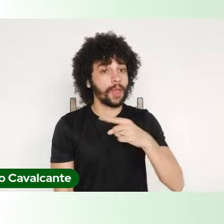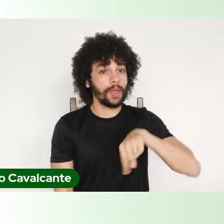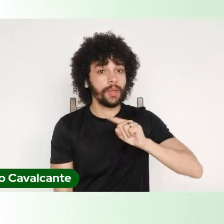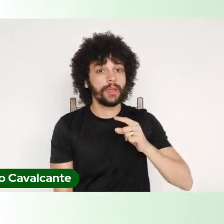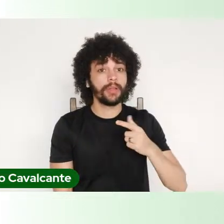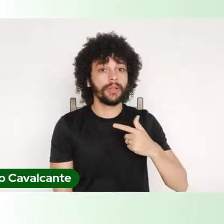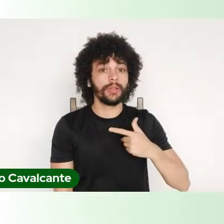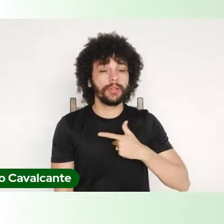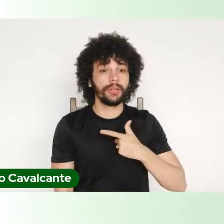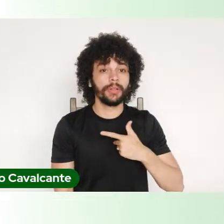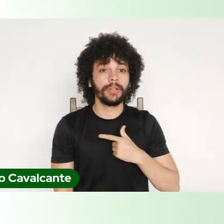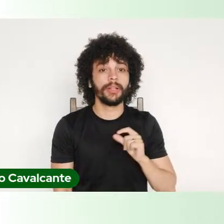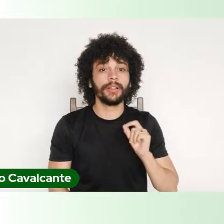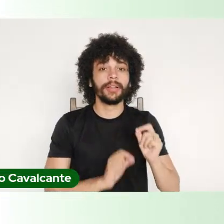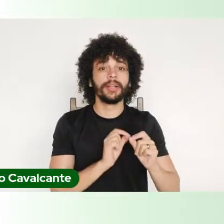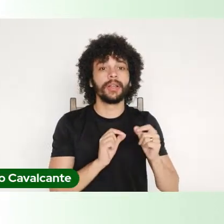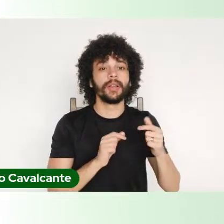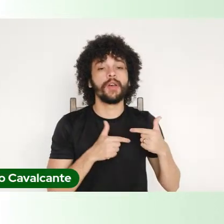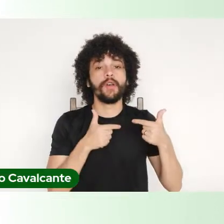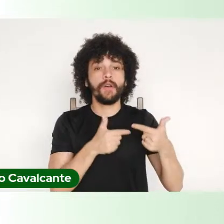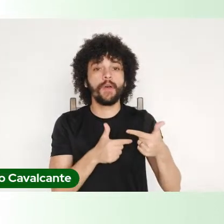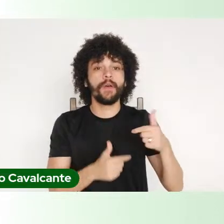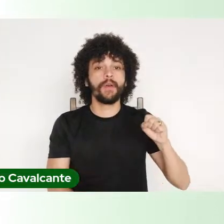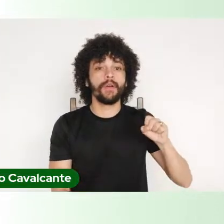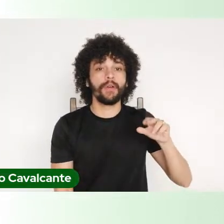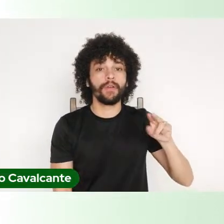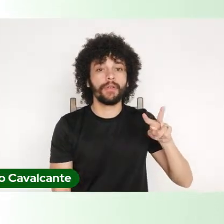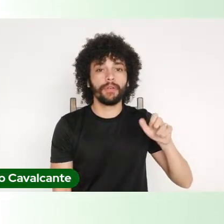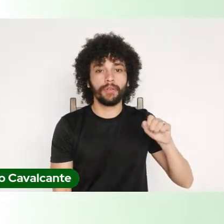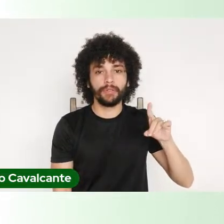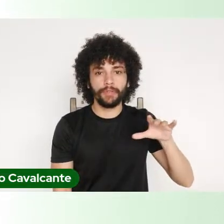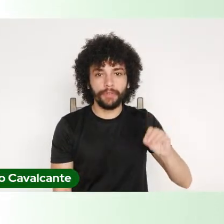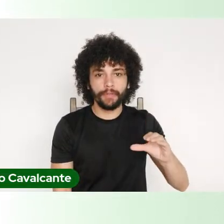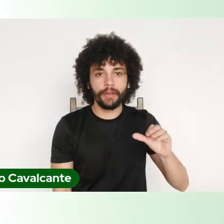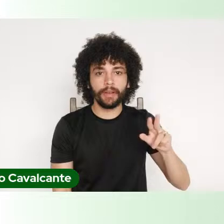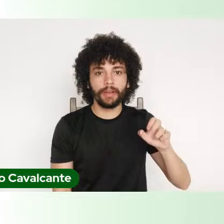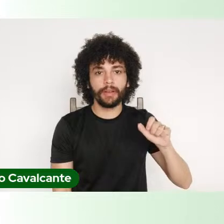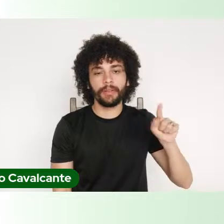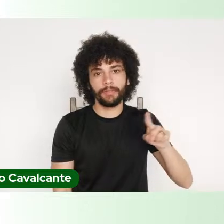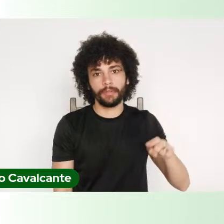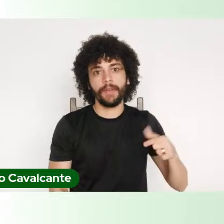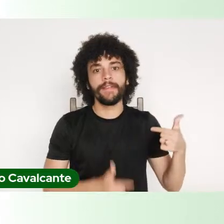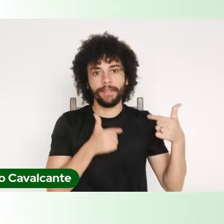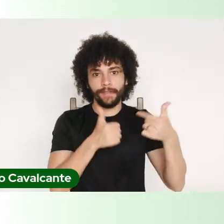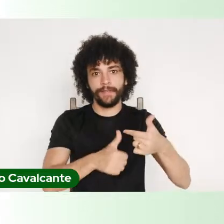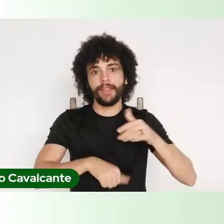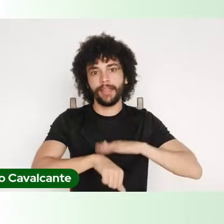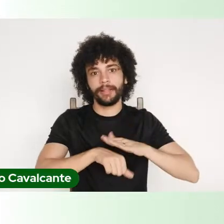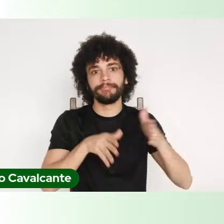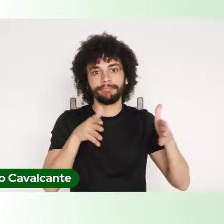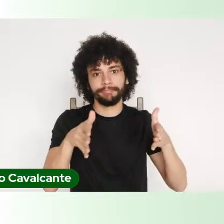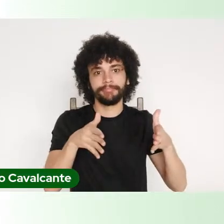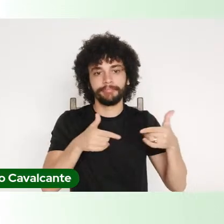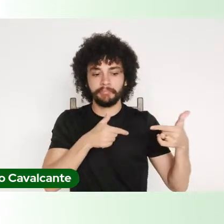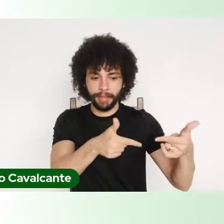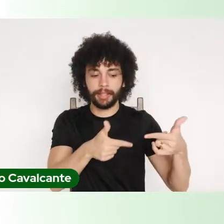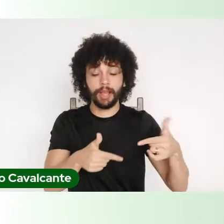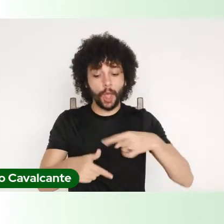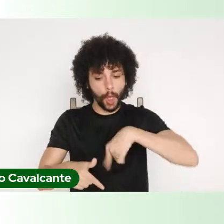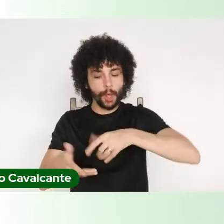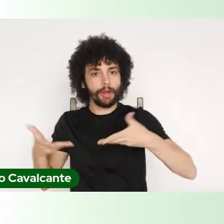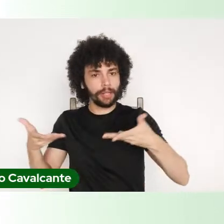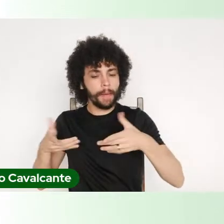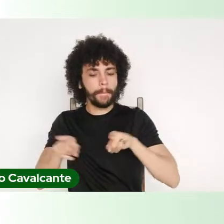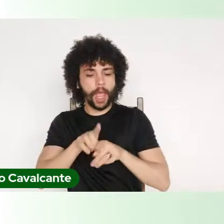enfrentou as questões do seu tempo, né? E nós temos que enfrentar as questões